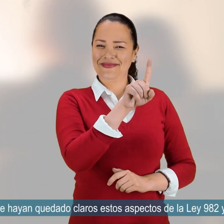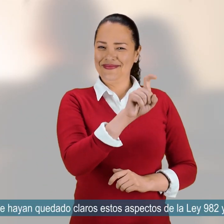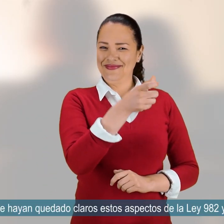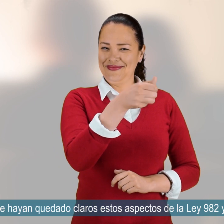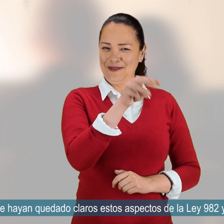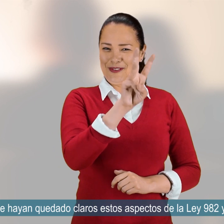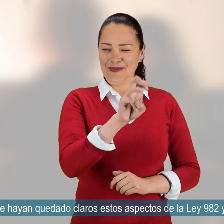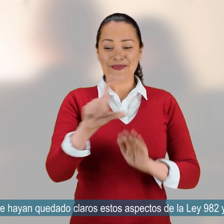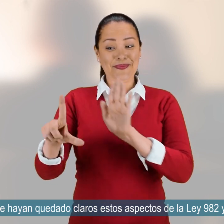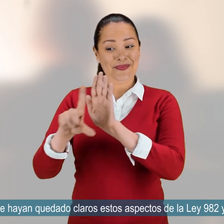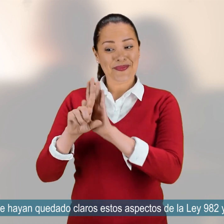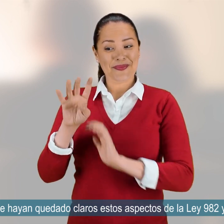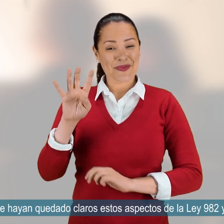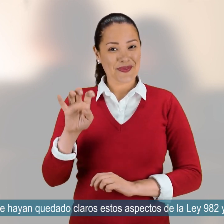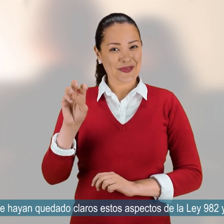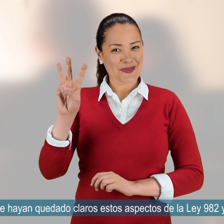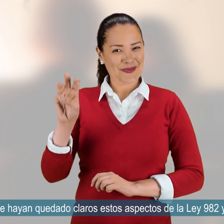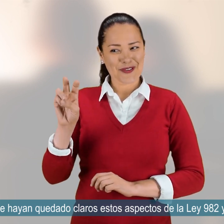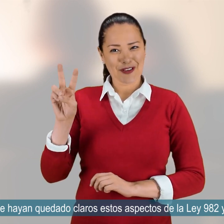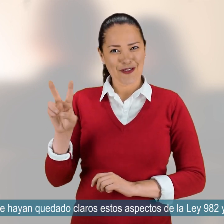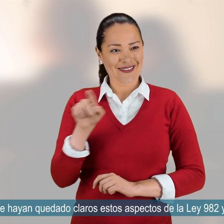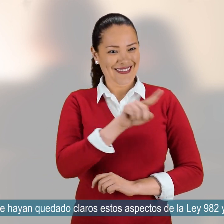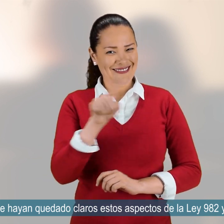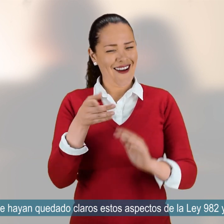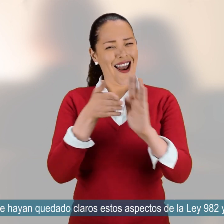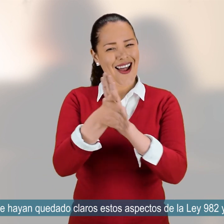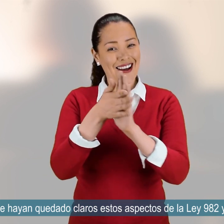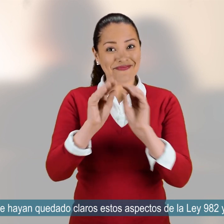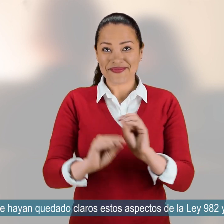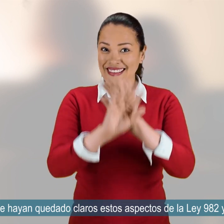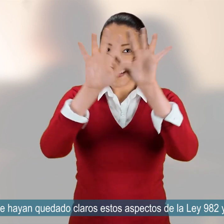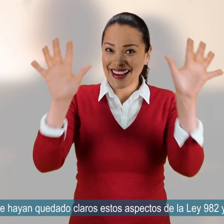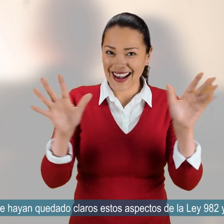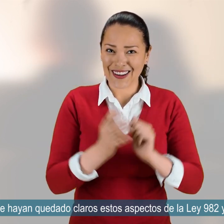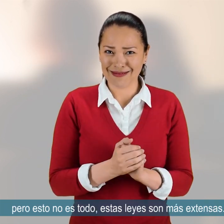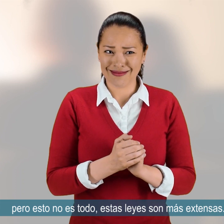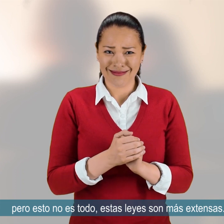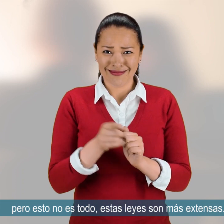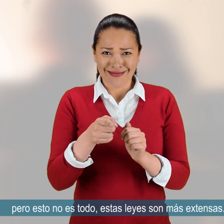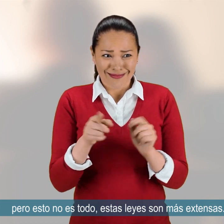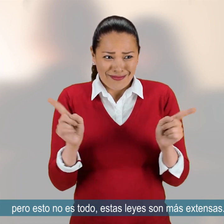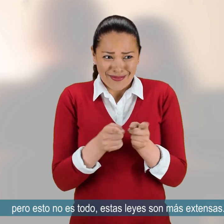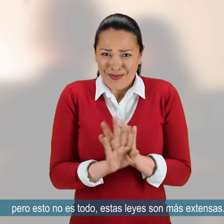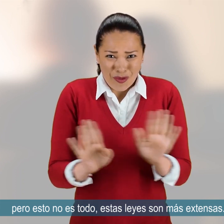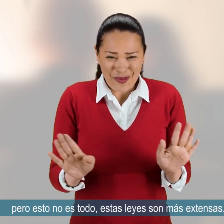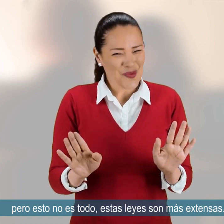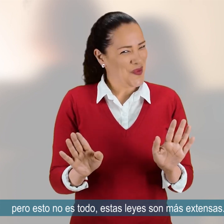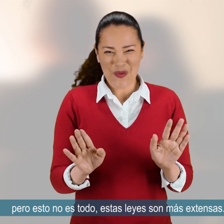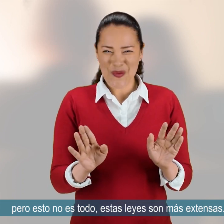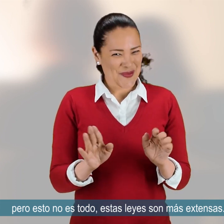claros estos aspectos de la ley 982 y la ley 16-18. Pero esto no es todo. Estas leyes son